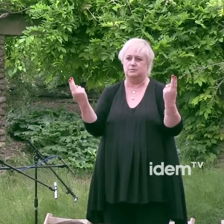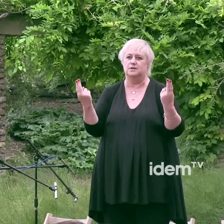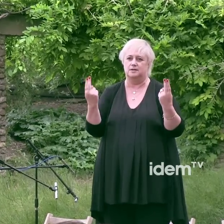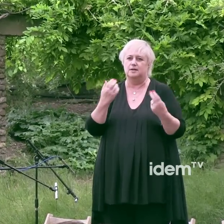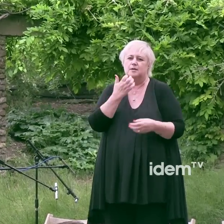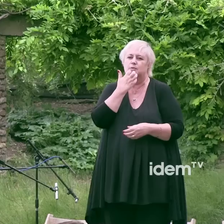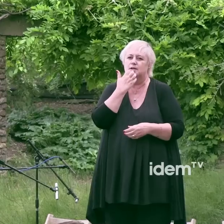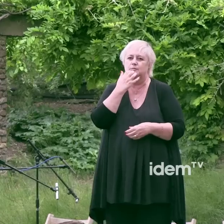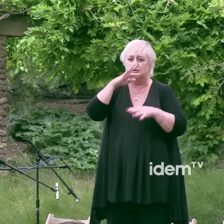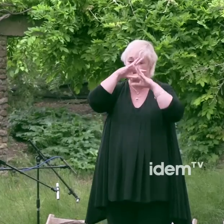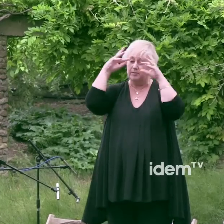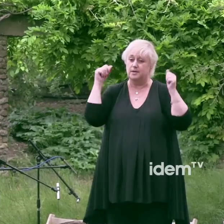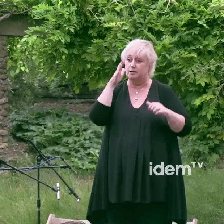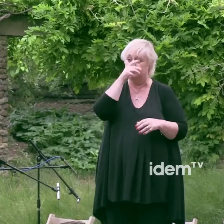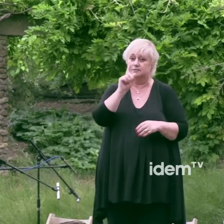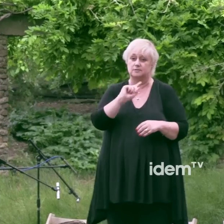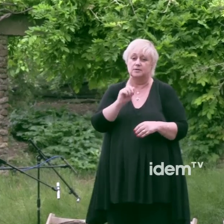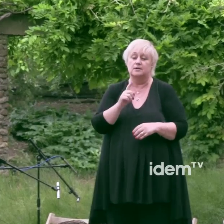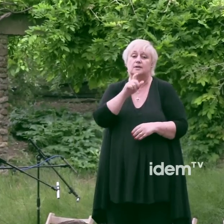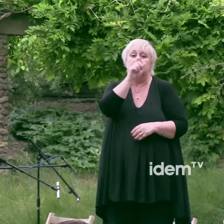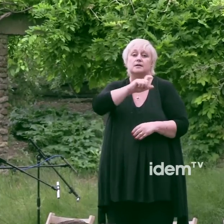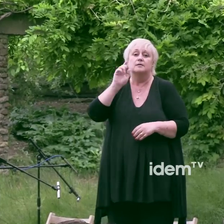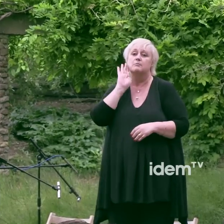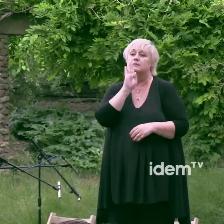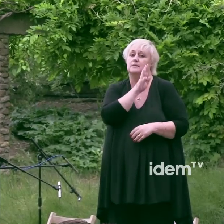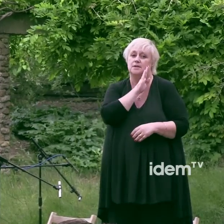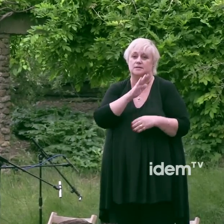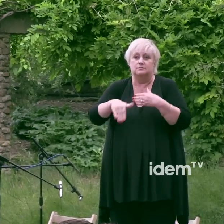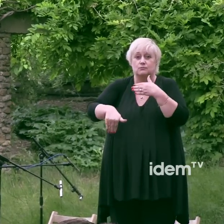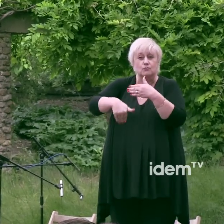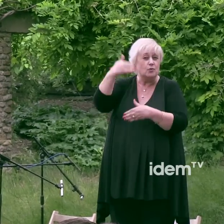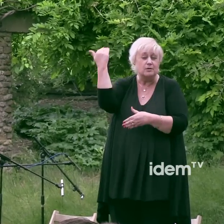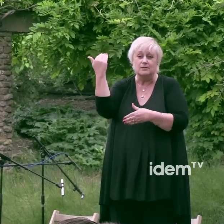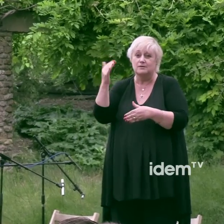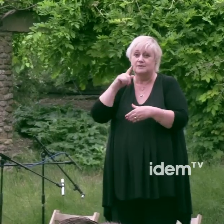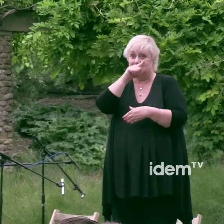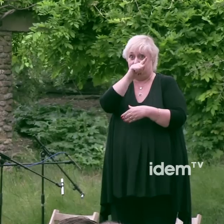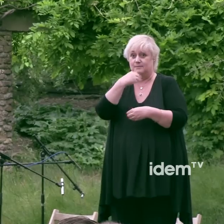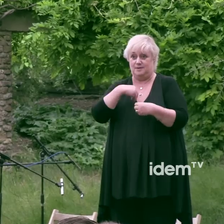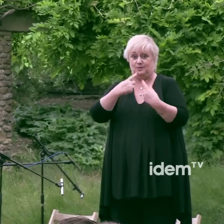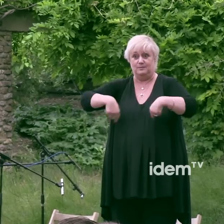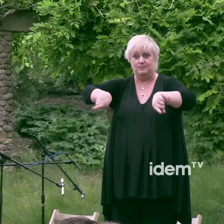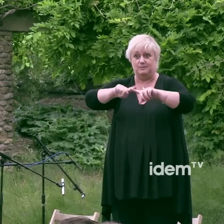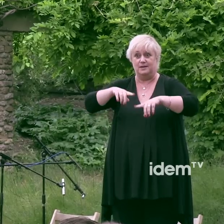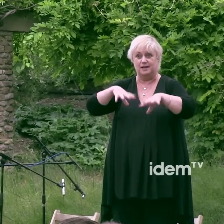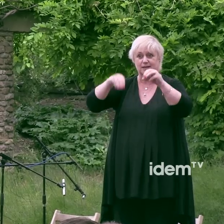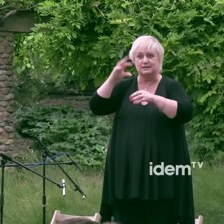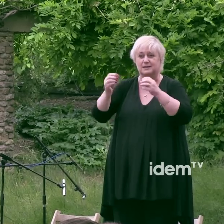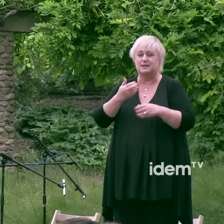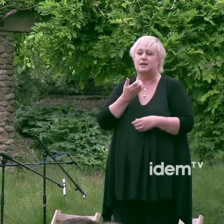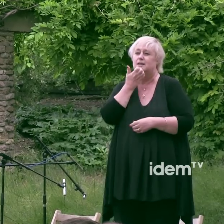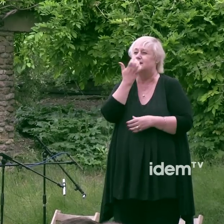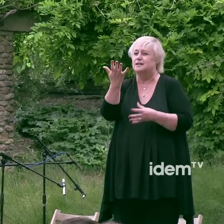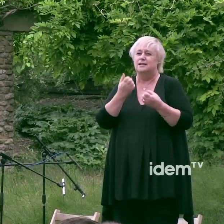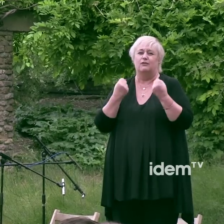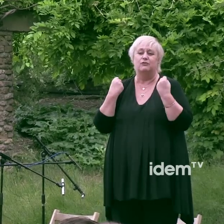hem d'oblidar, per exemple, el patiment d'aquelles mares que en aquells primers memorials a l'avinguda de la catedral clamaven públicament per